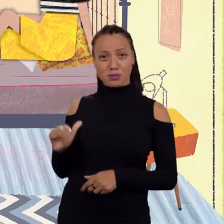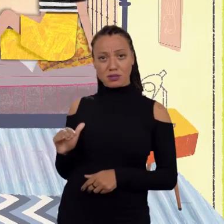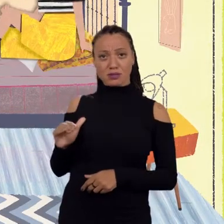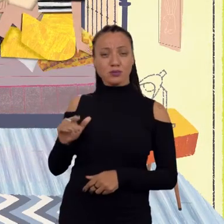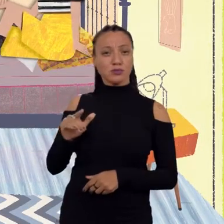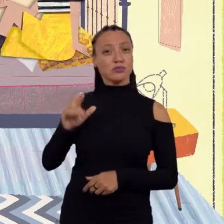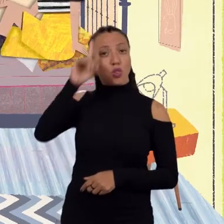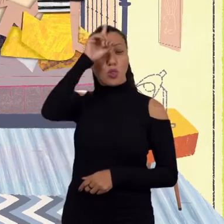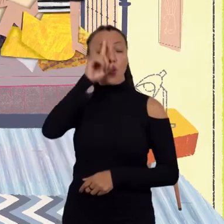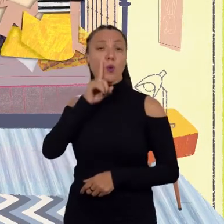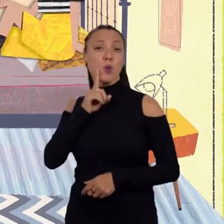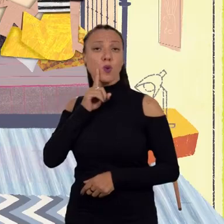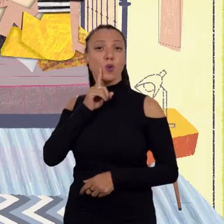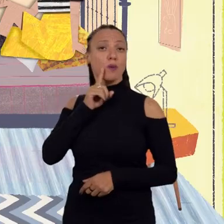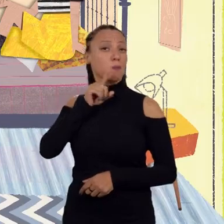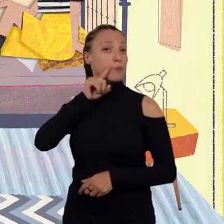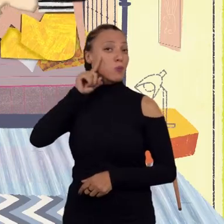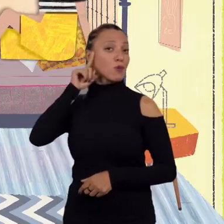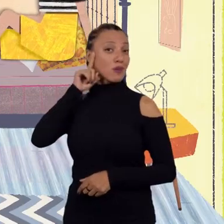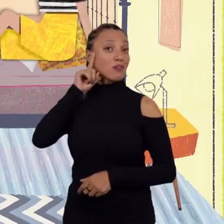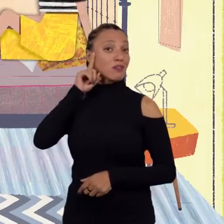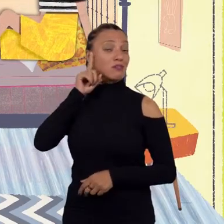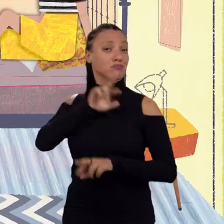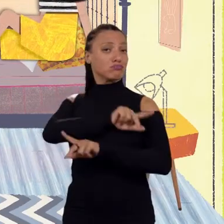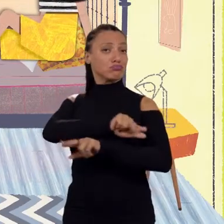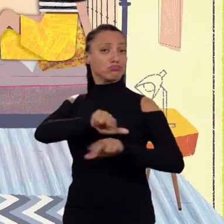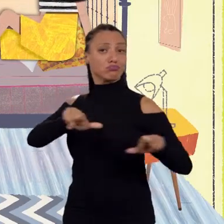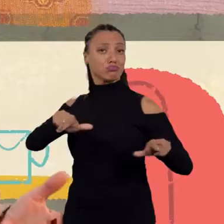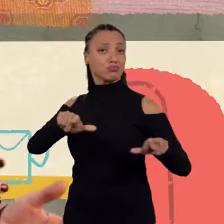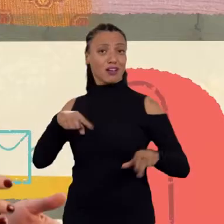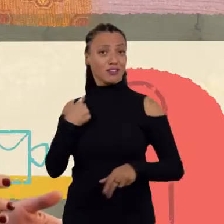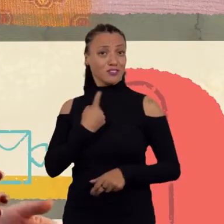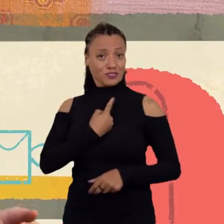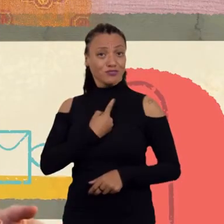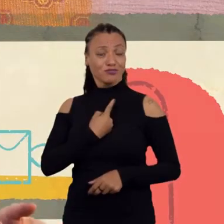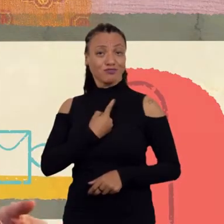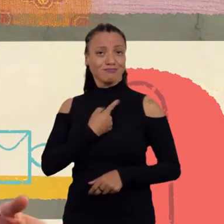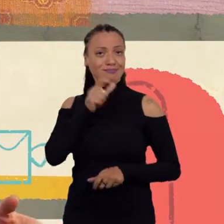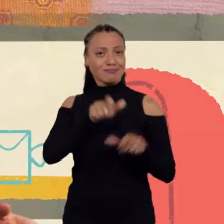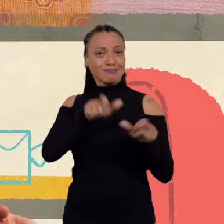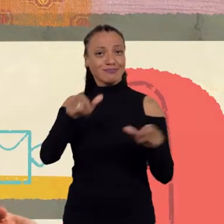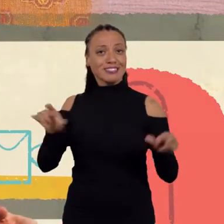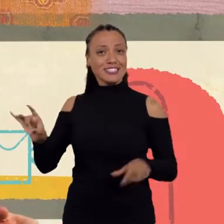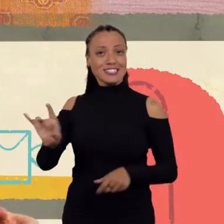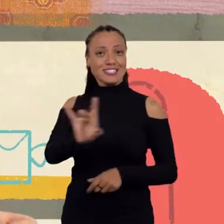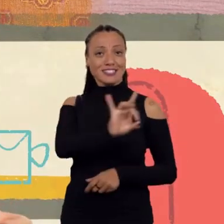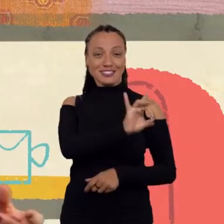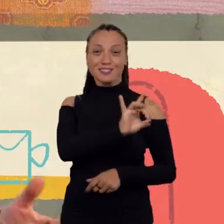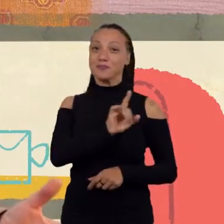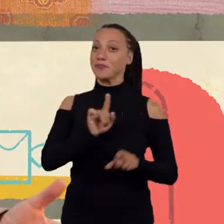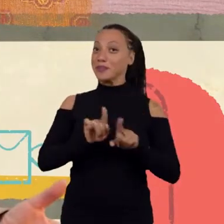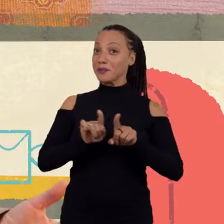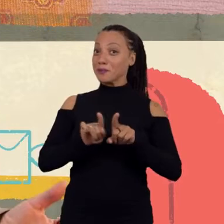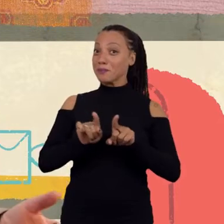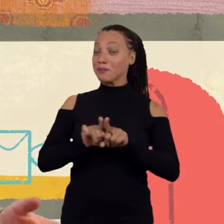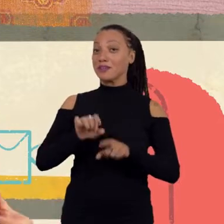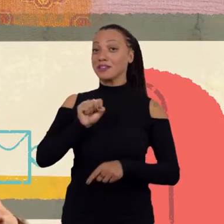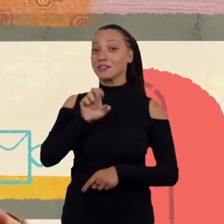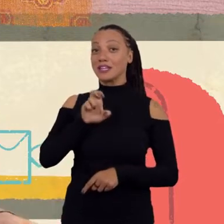enfim. Com certeza. Nós somos diferentes. Assim também acontece com o sexo. A gente também se